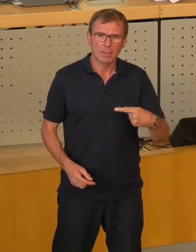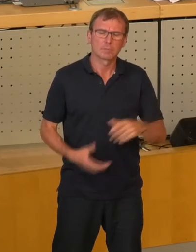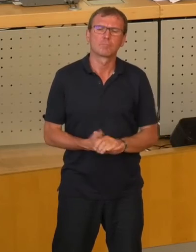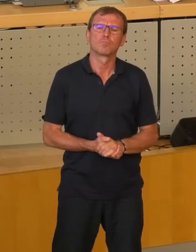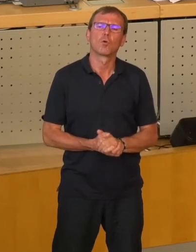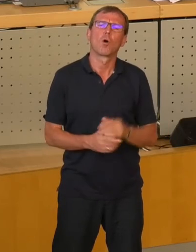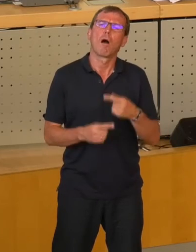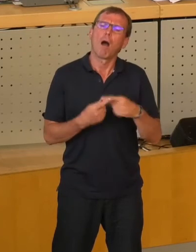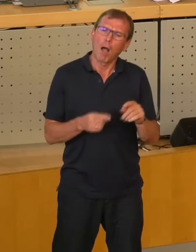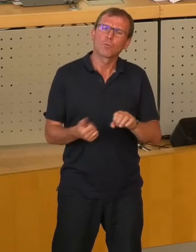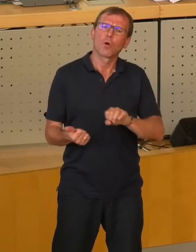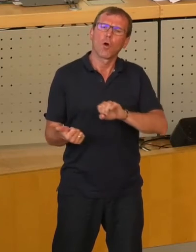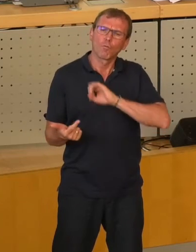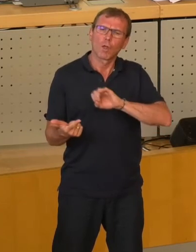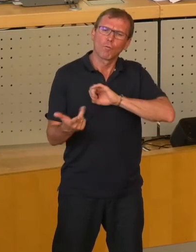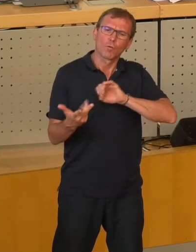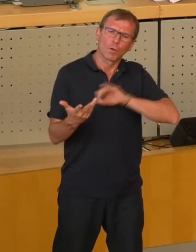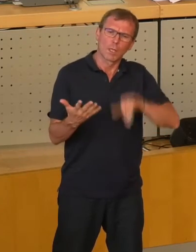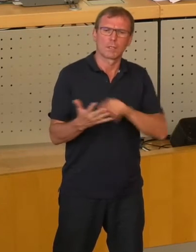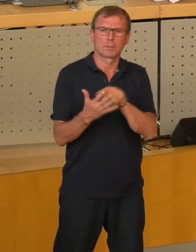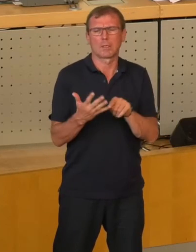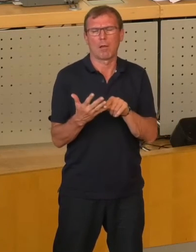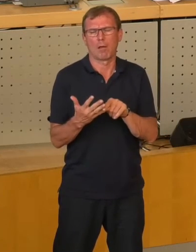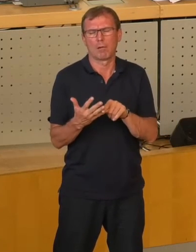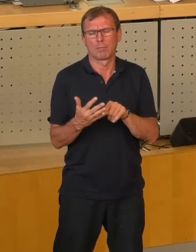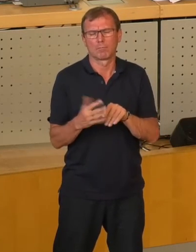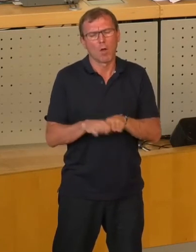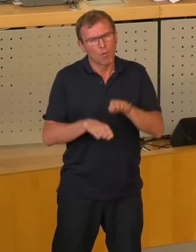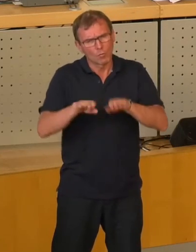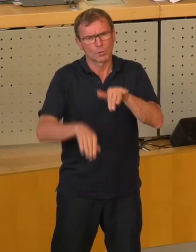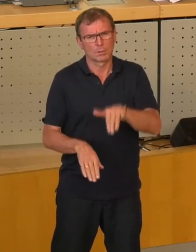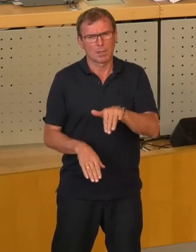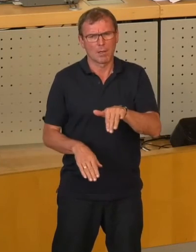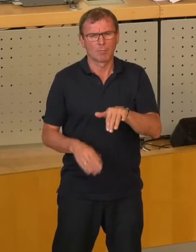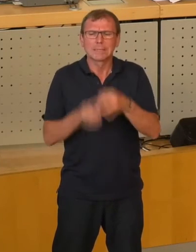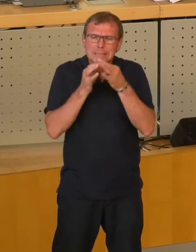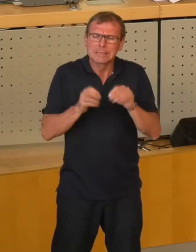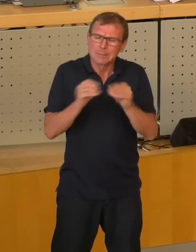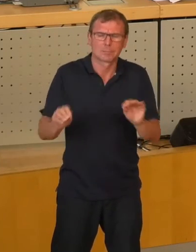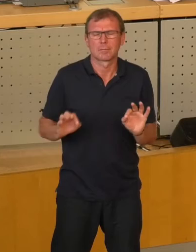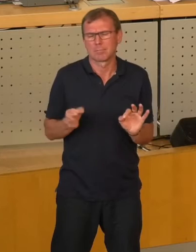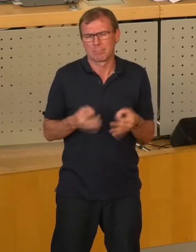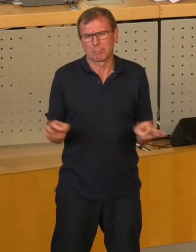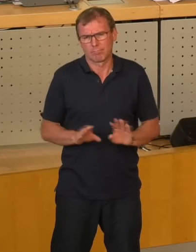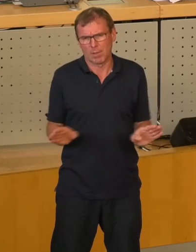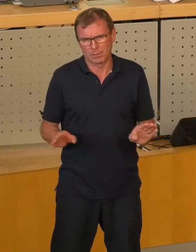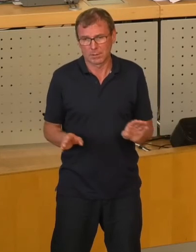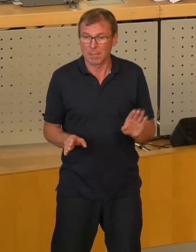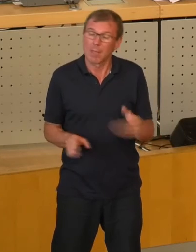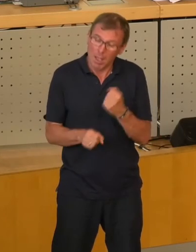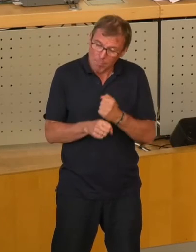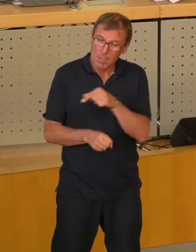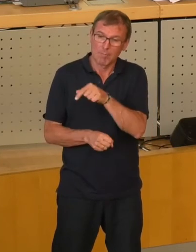Fortschritte erreicht. Das will ich gar nicht sozusagen. Das ist natürlich tatsächlich, vorerst auch den Mitarbeitern, der